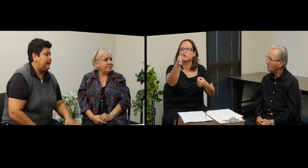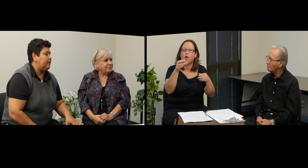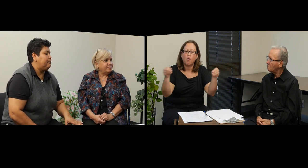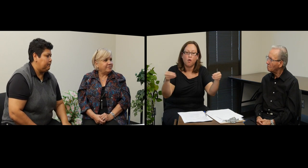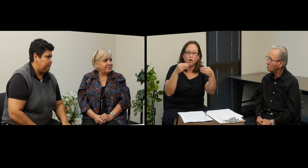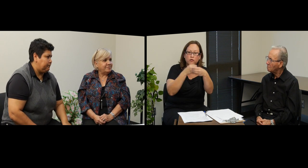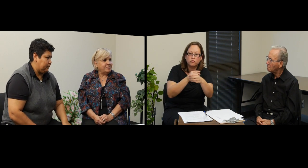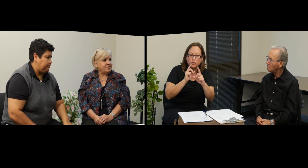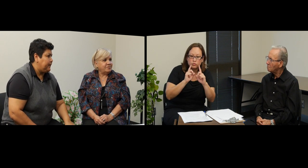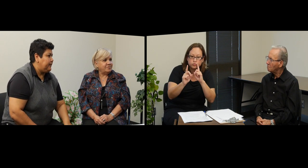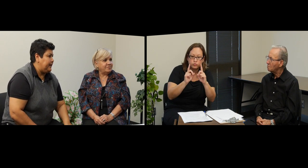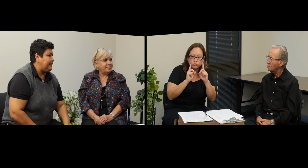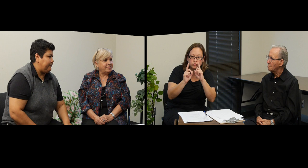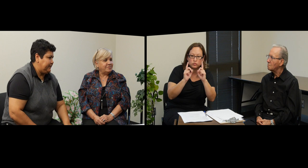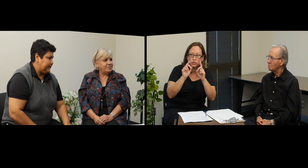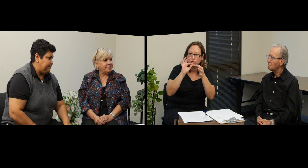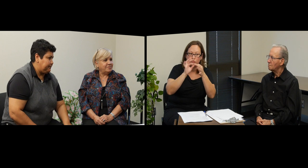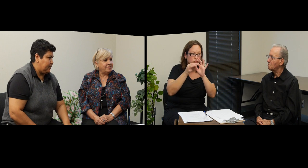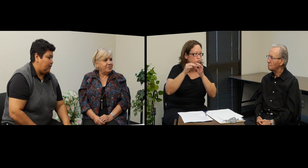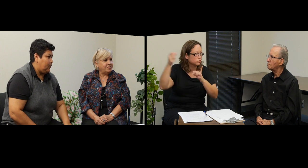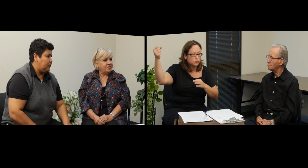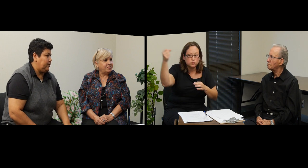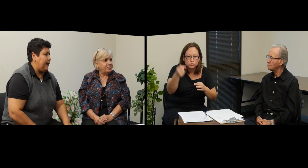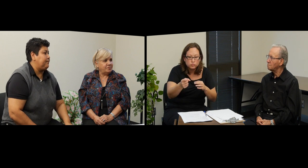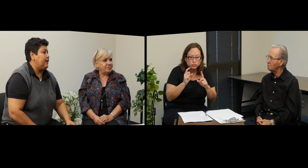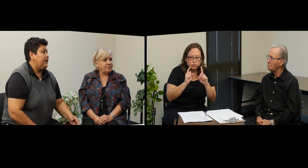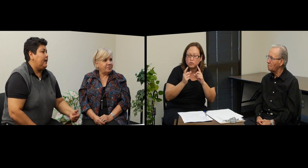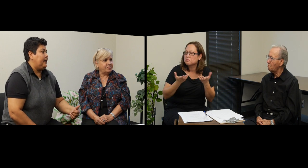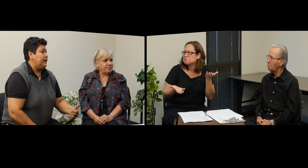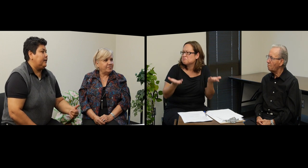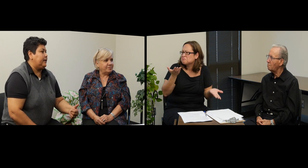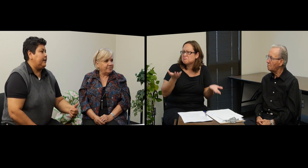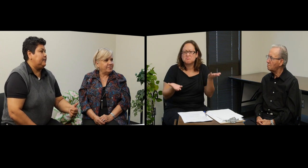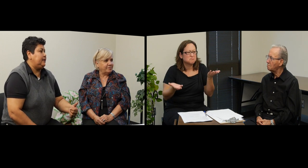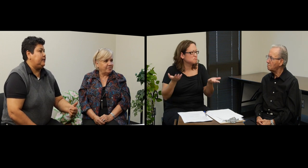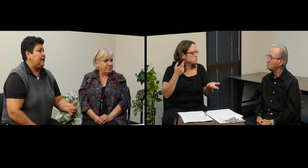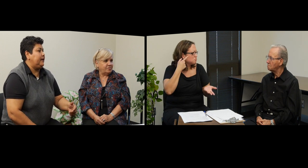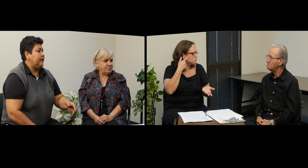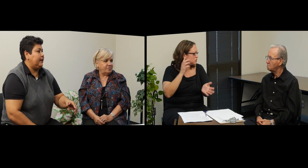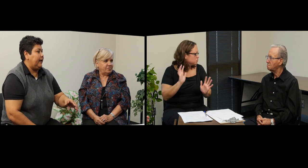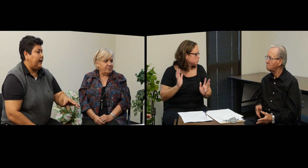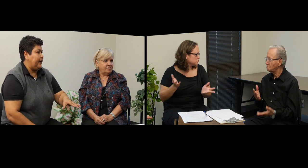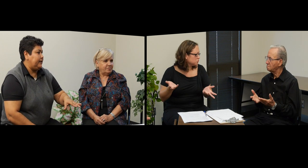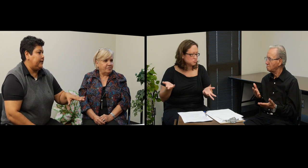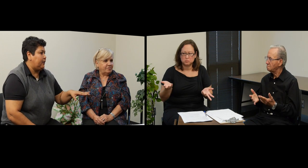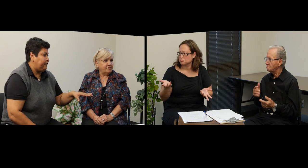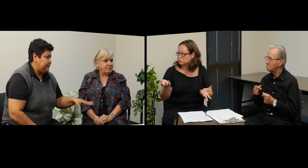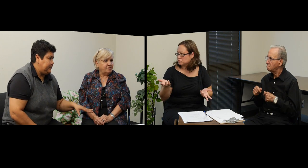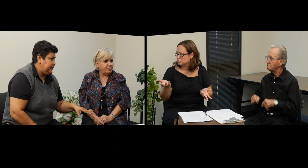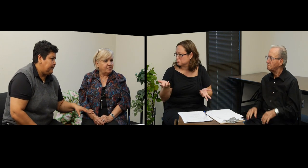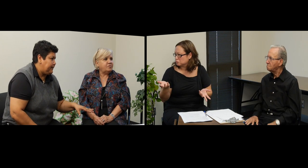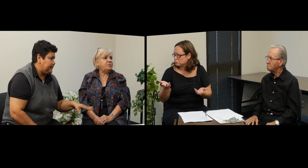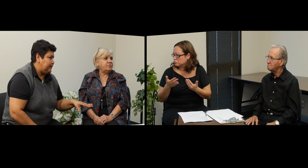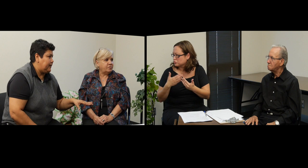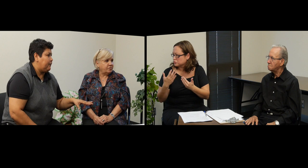entrevista. O sea, que si tiene que Ángel ir a la oficina para tener la